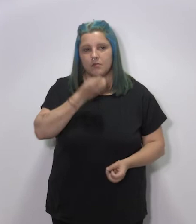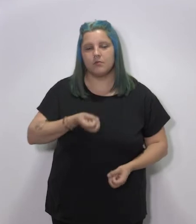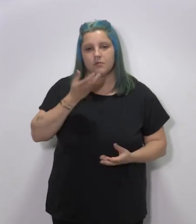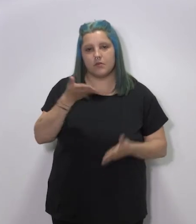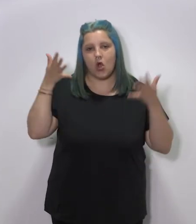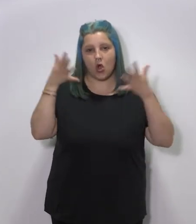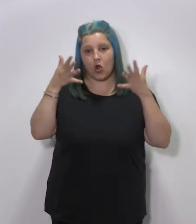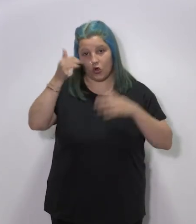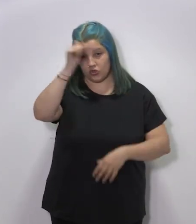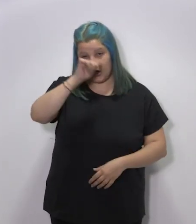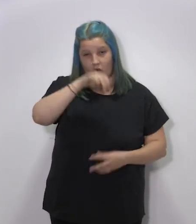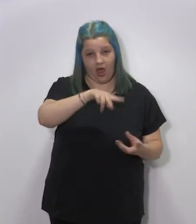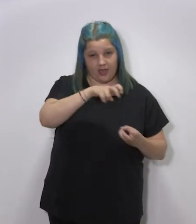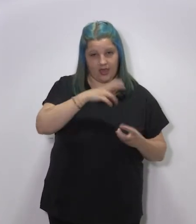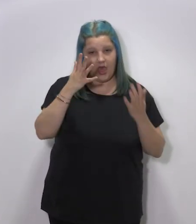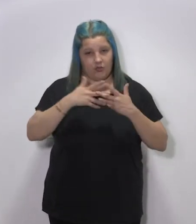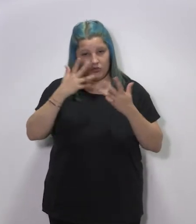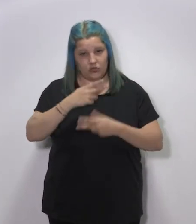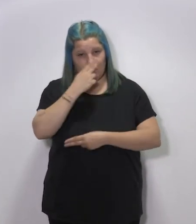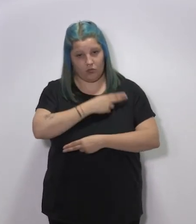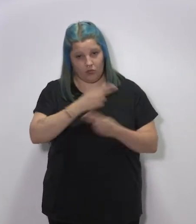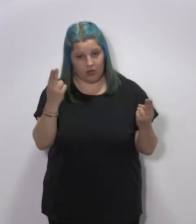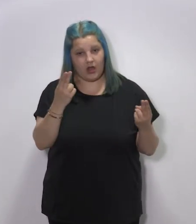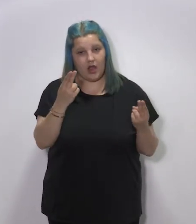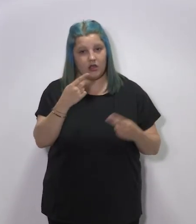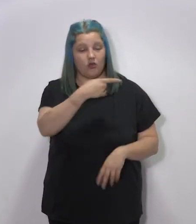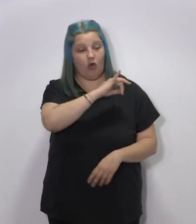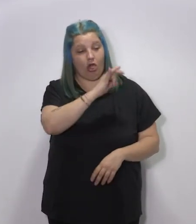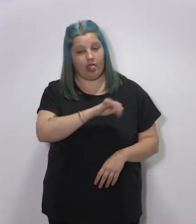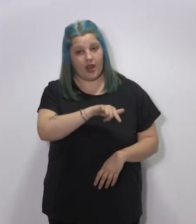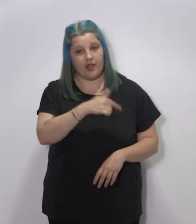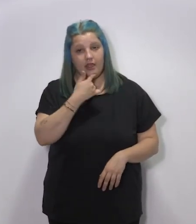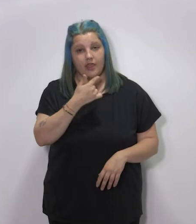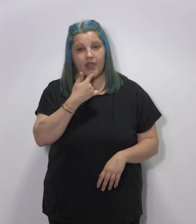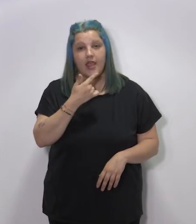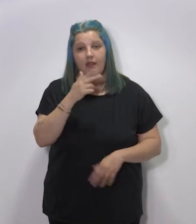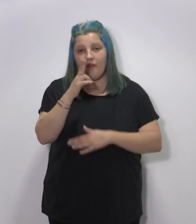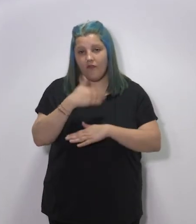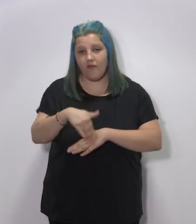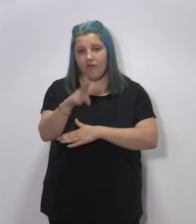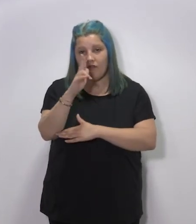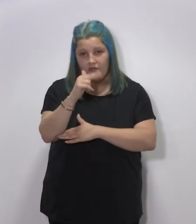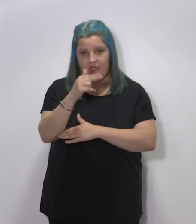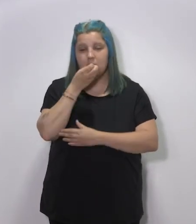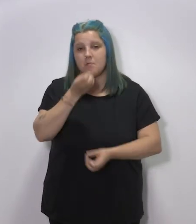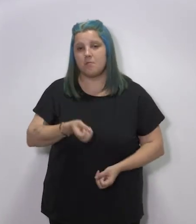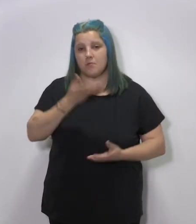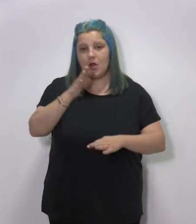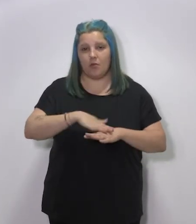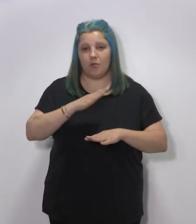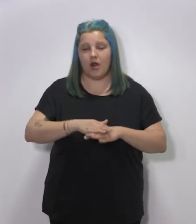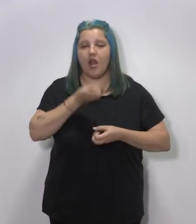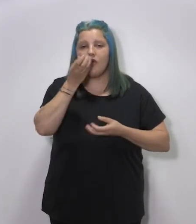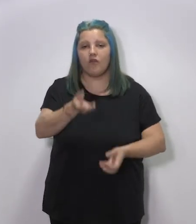adelanto ya que el consejero de la materia de Hacienda y Administración Pública, el señor Celso González, comparecerá ante ustedes este viernes